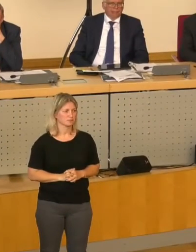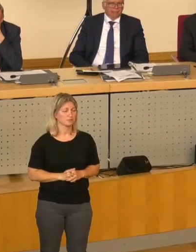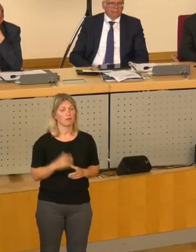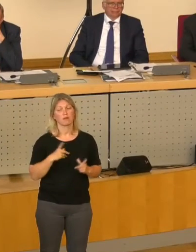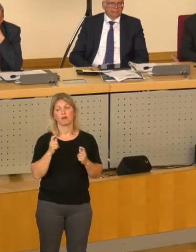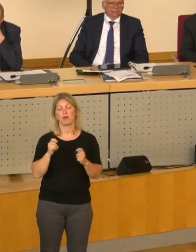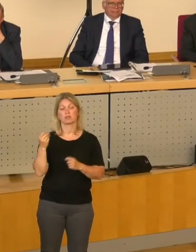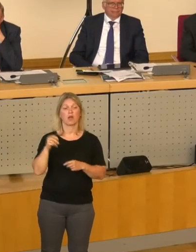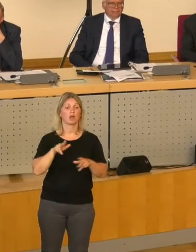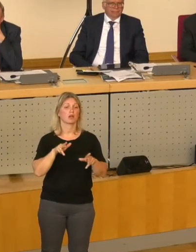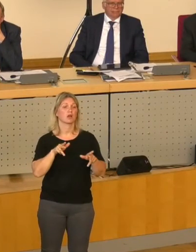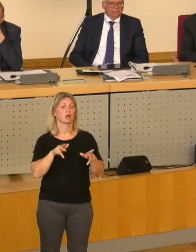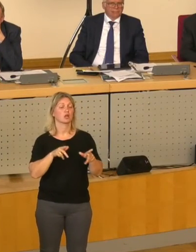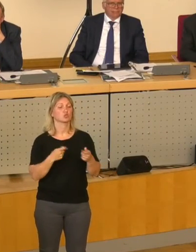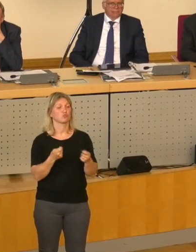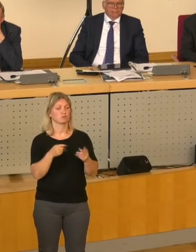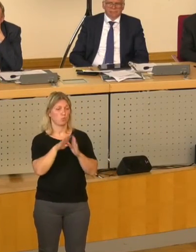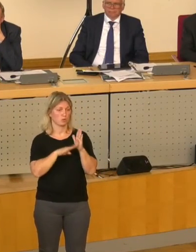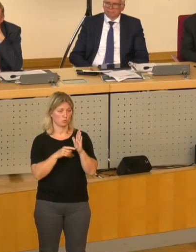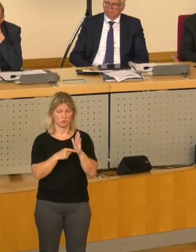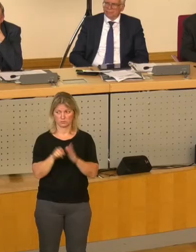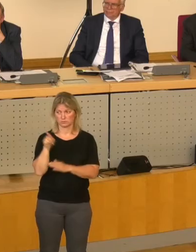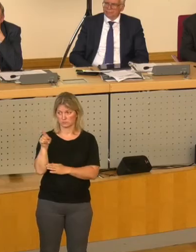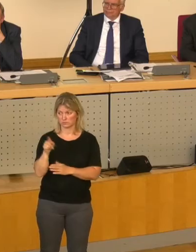Als Geschäftsordnungsantrag. Herr Donausser.